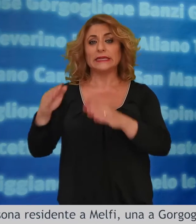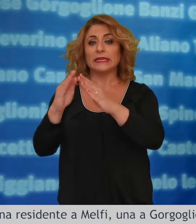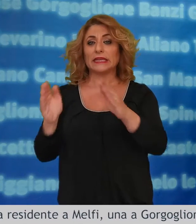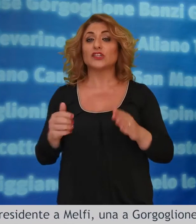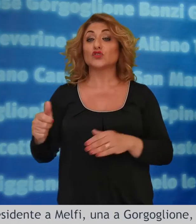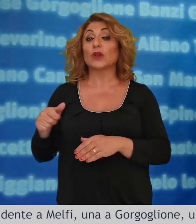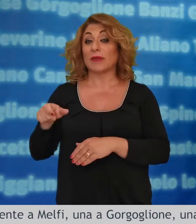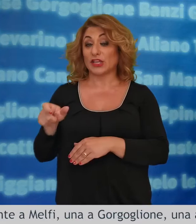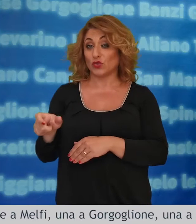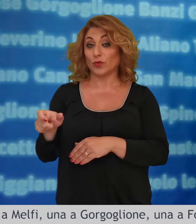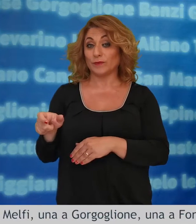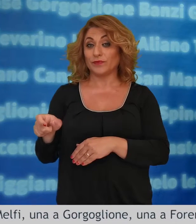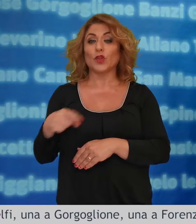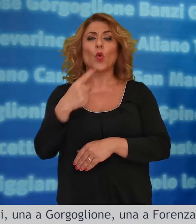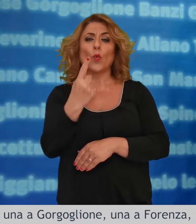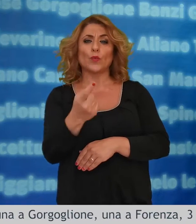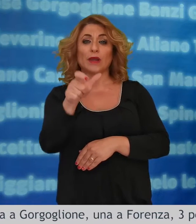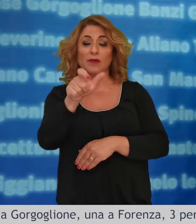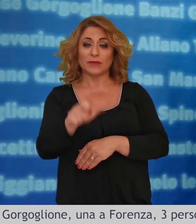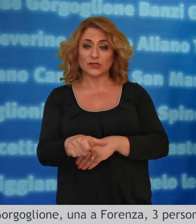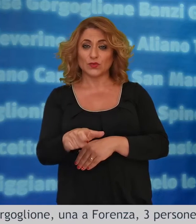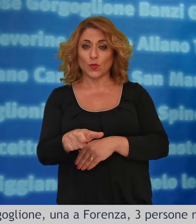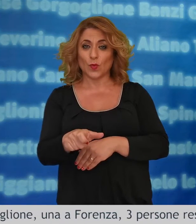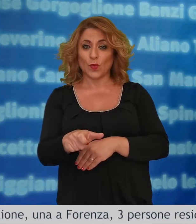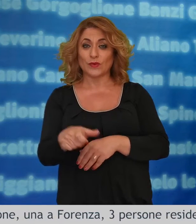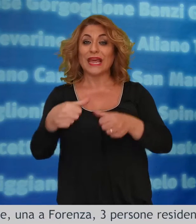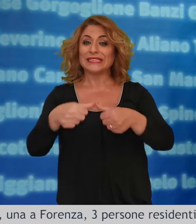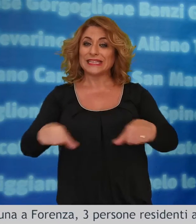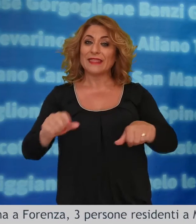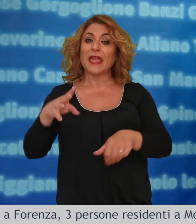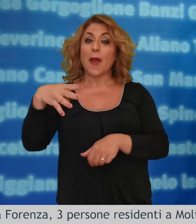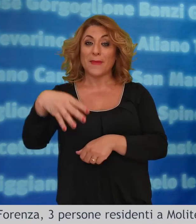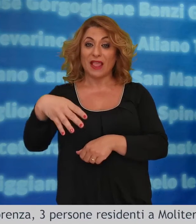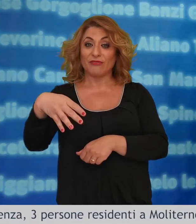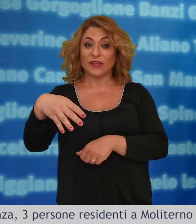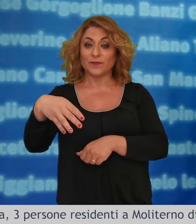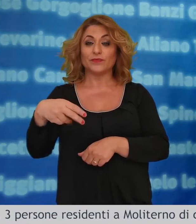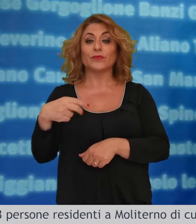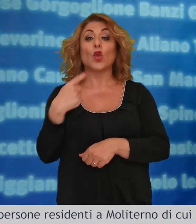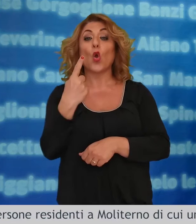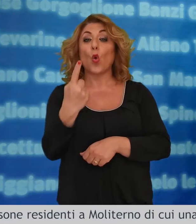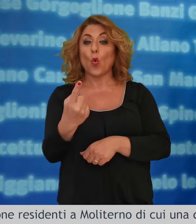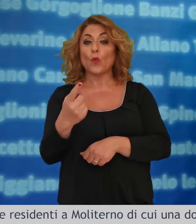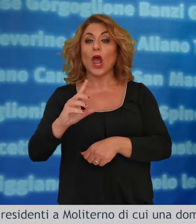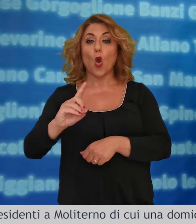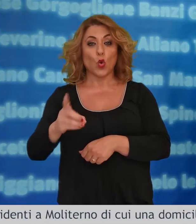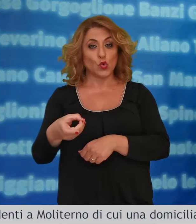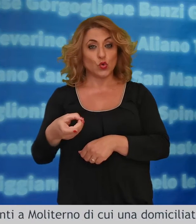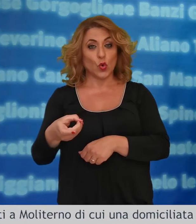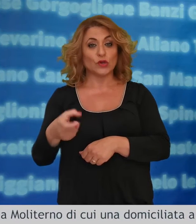isolamento una persona residente a melfi una a gorgoglione una a